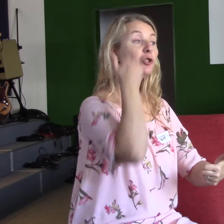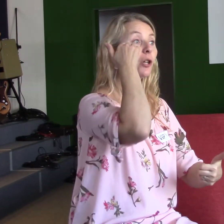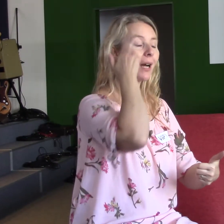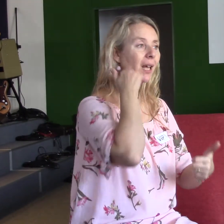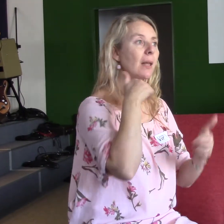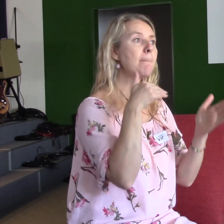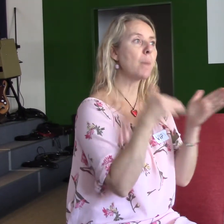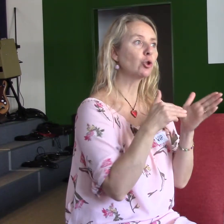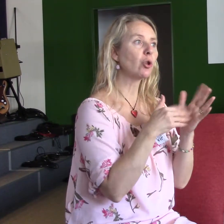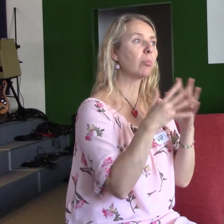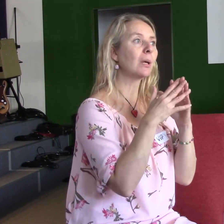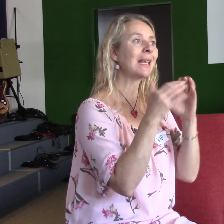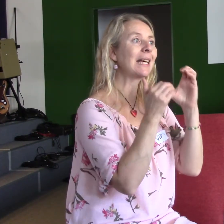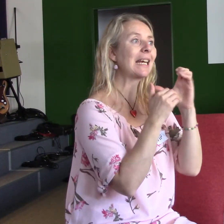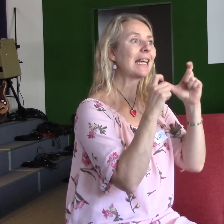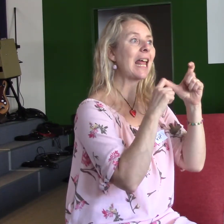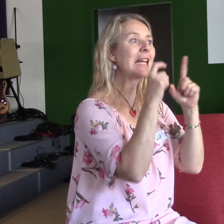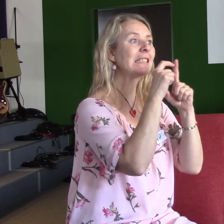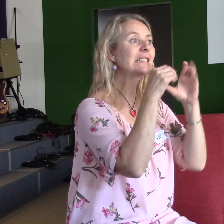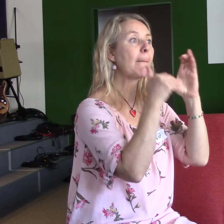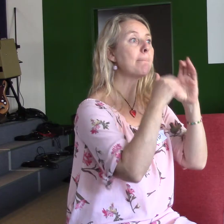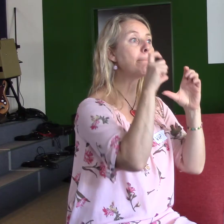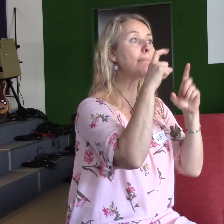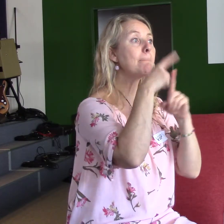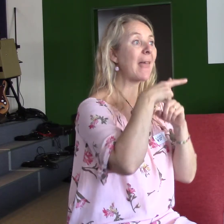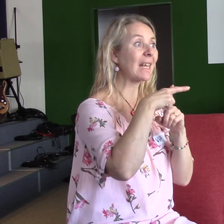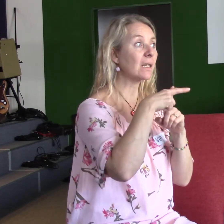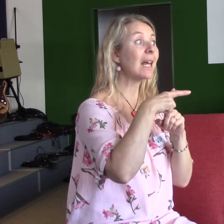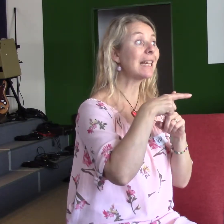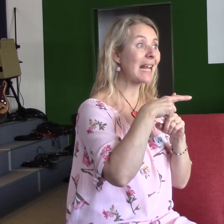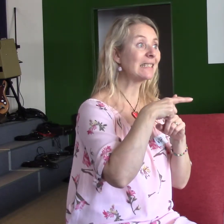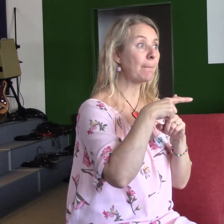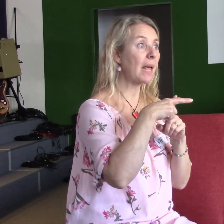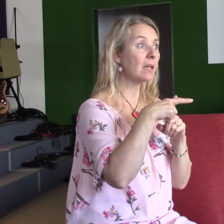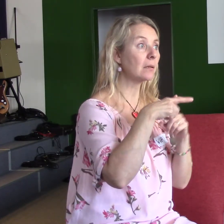furt na různých mládežích, tak jsem chtěl už ten čas spíš mluvit k starší generaci.